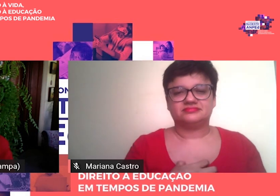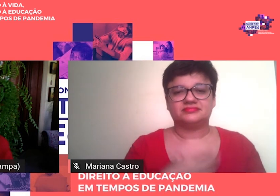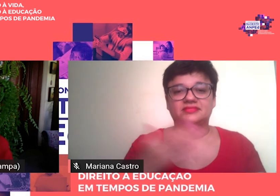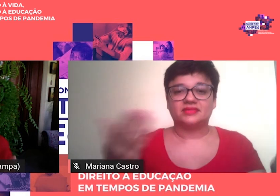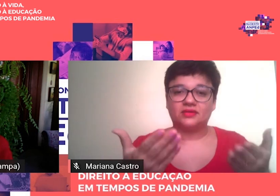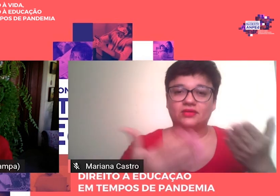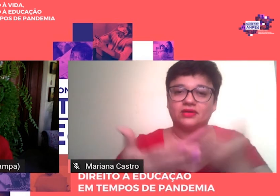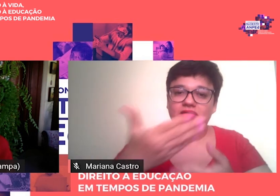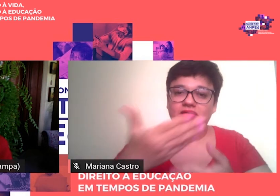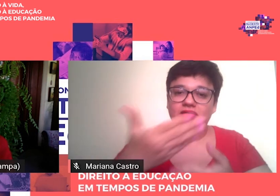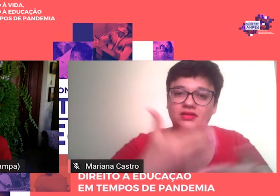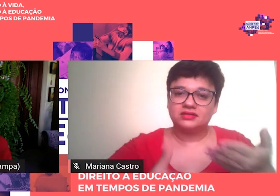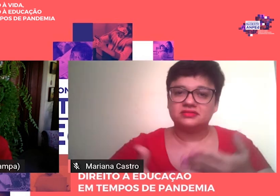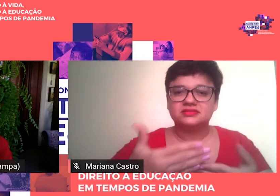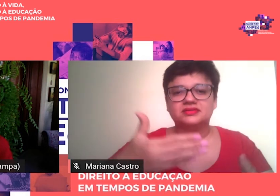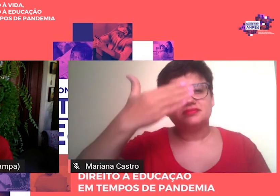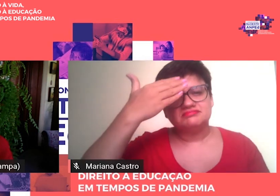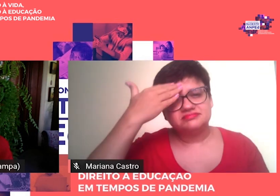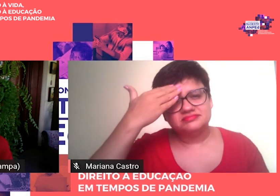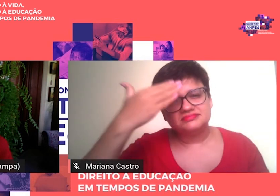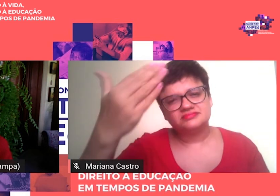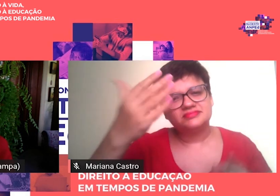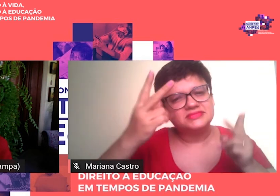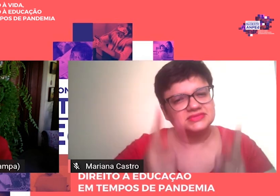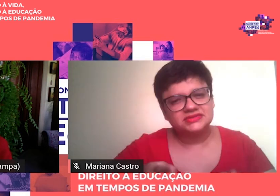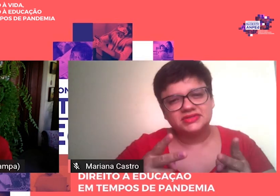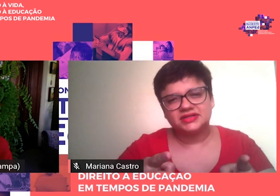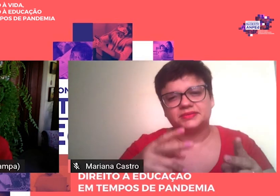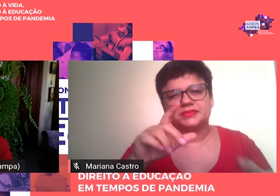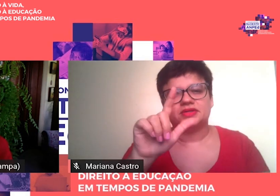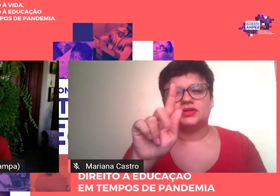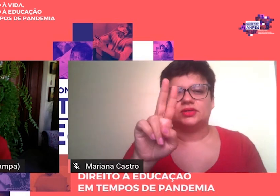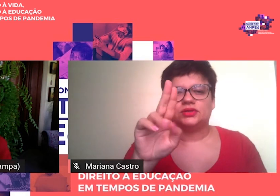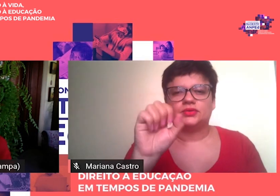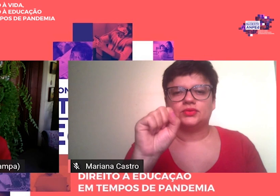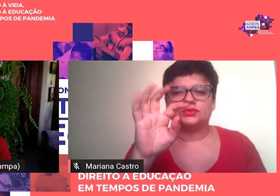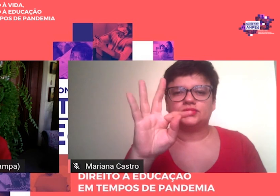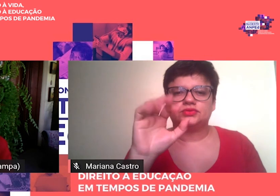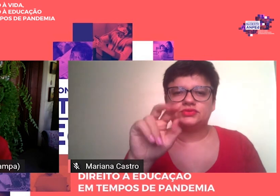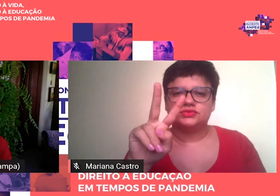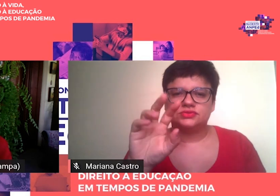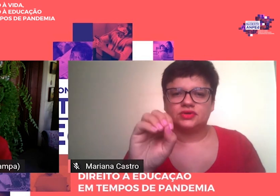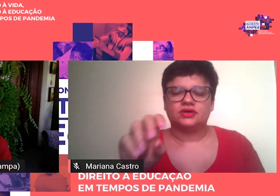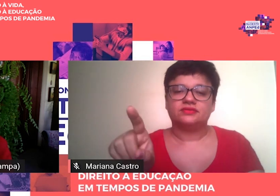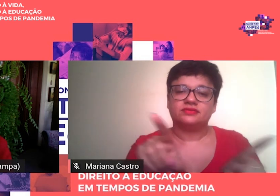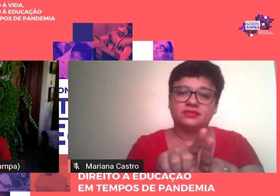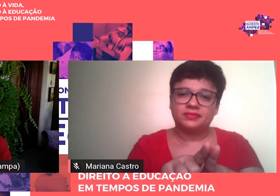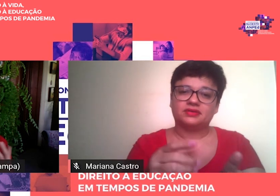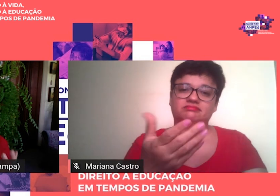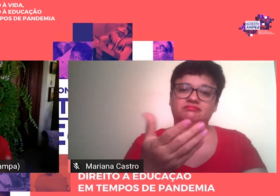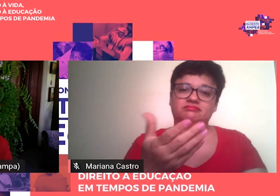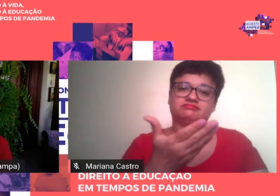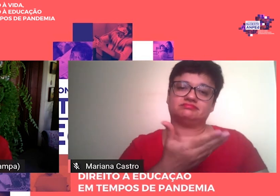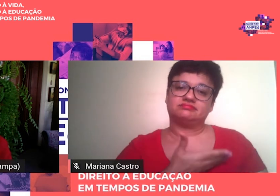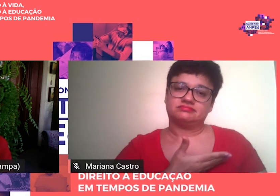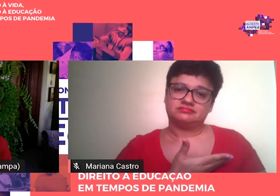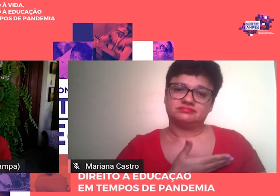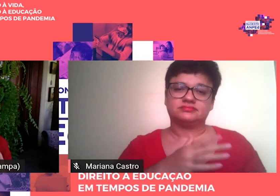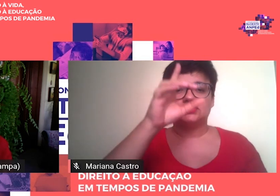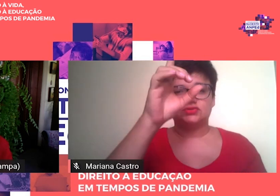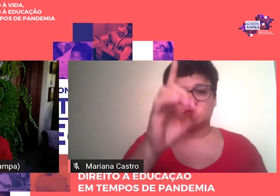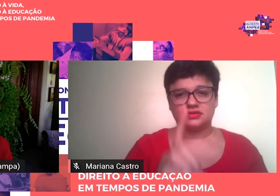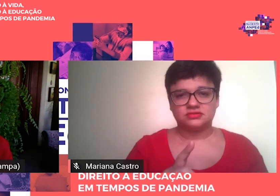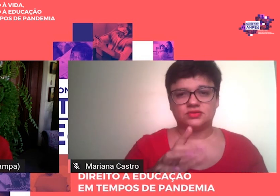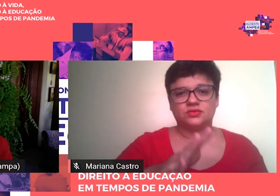relação e agradecer sempre ao Gustavo, que é o editor, e aos colegas, né, a própria direção da